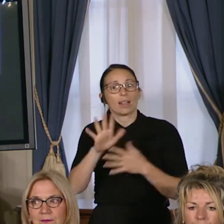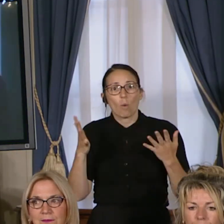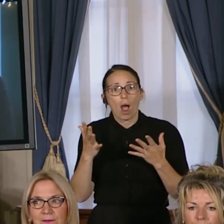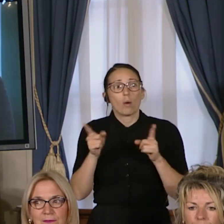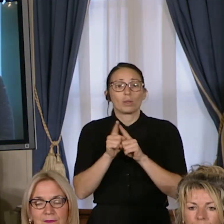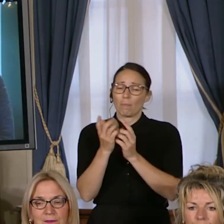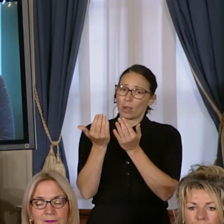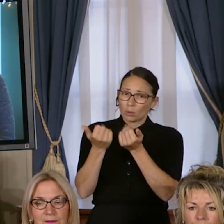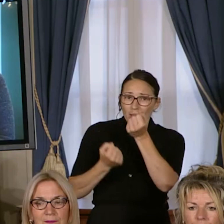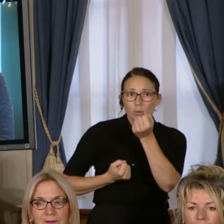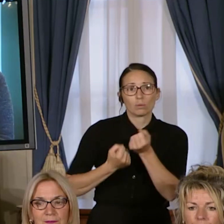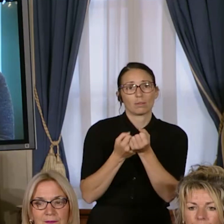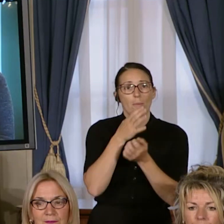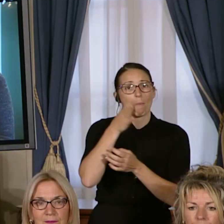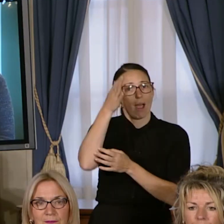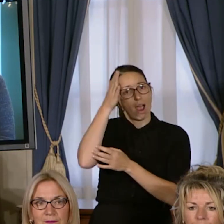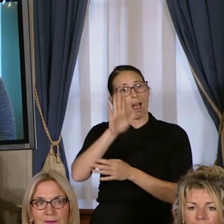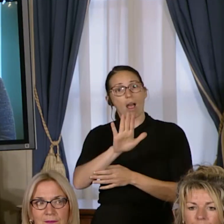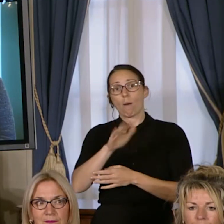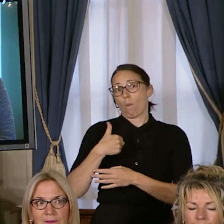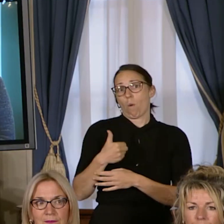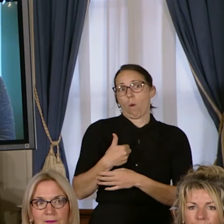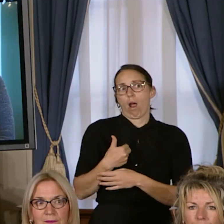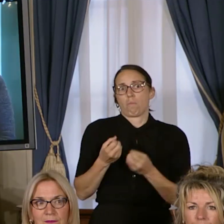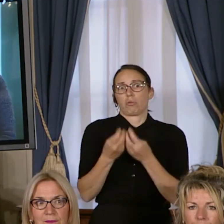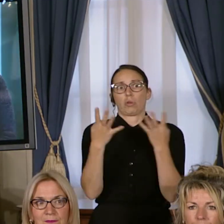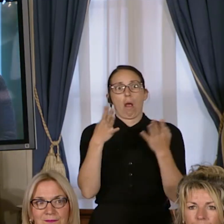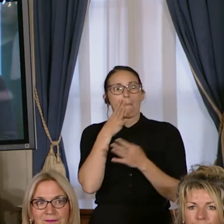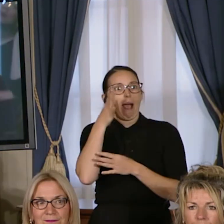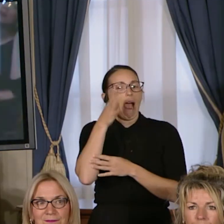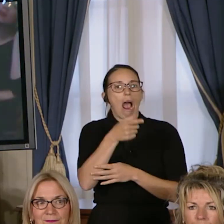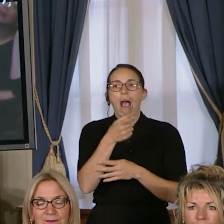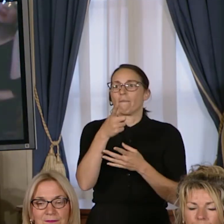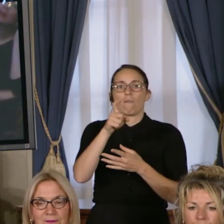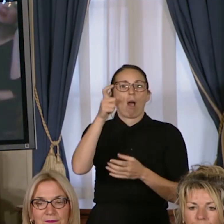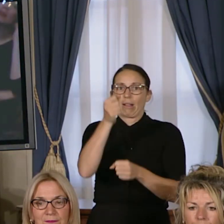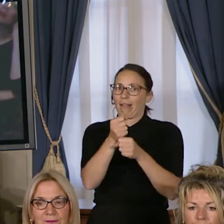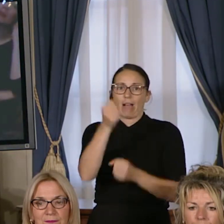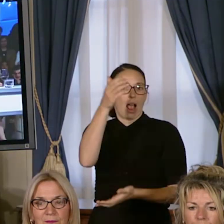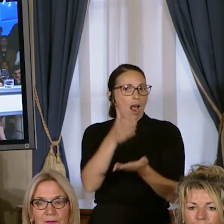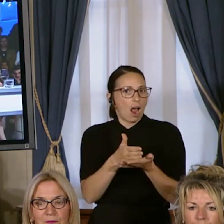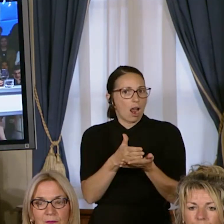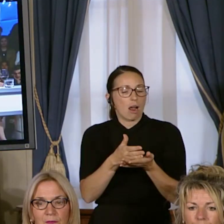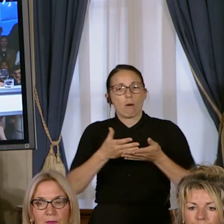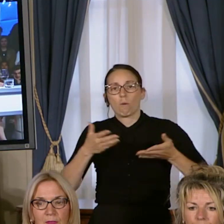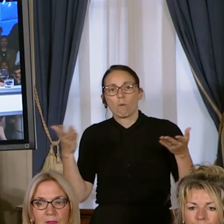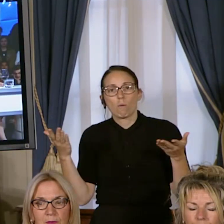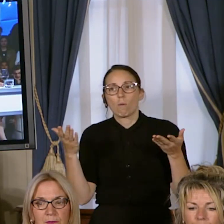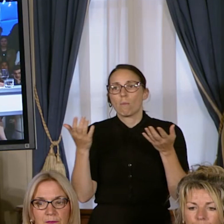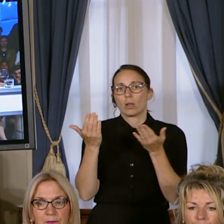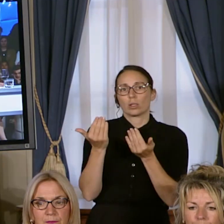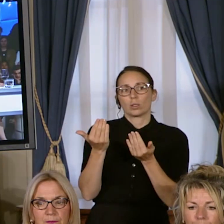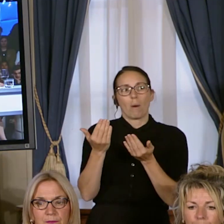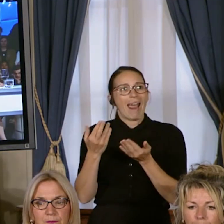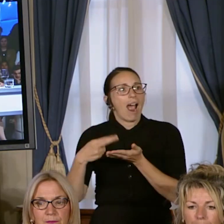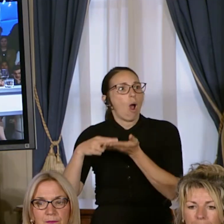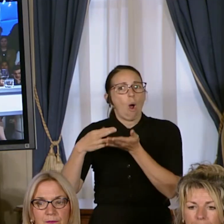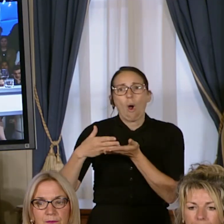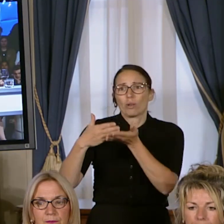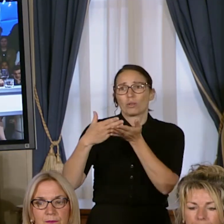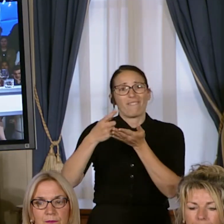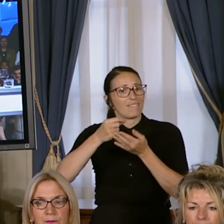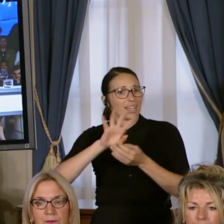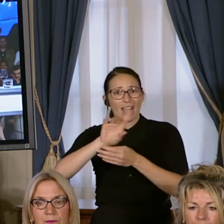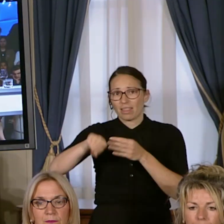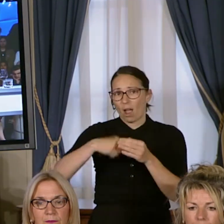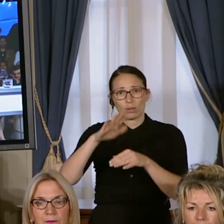des parents parce que pour plusieurs, ils ont dû arrêter de travailler ou ils ont besoin de ressources parfois 24